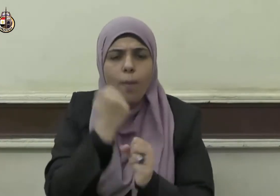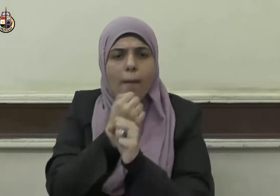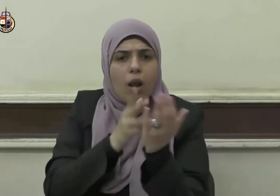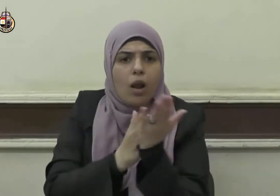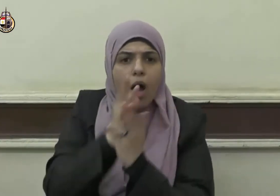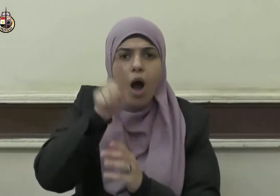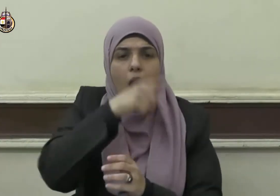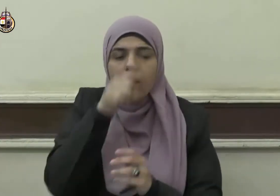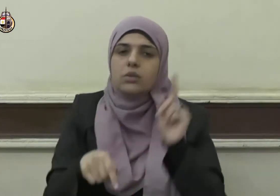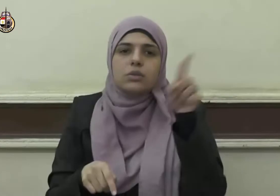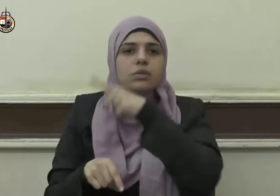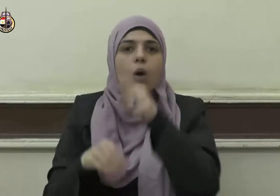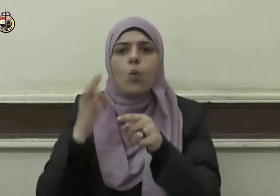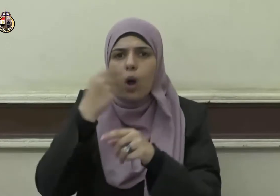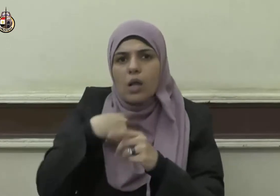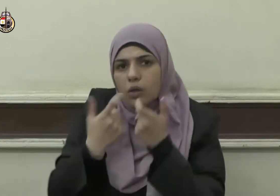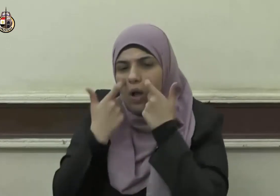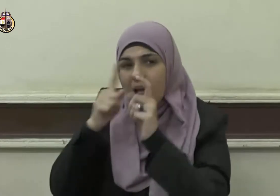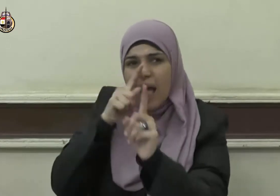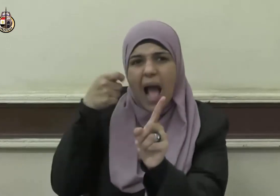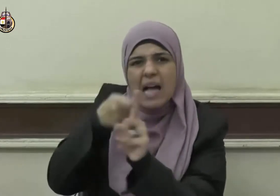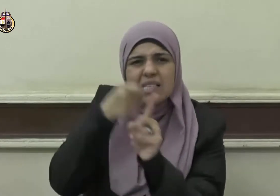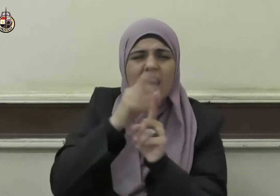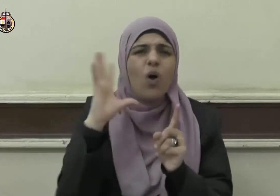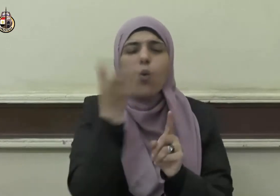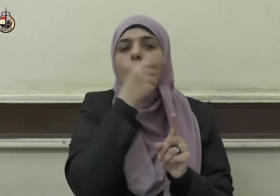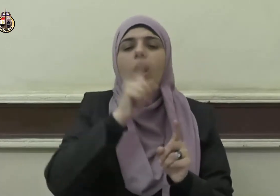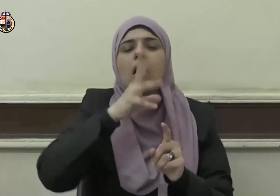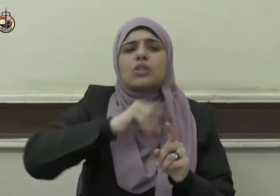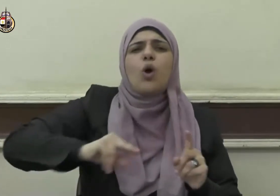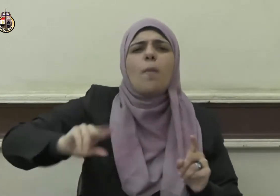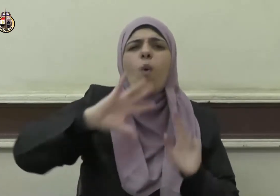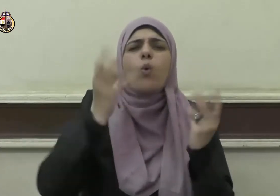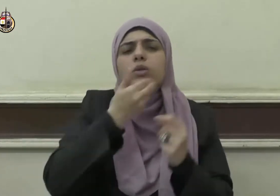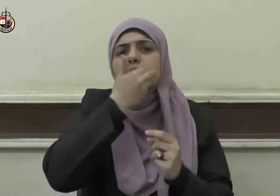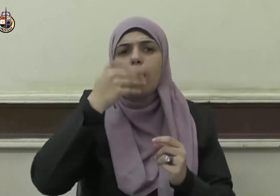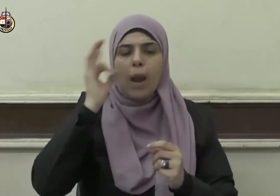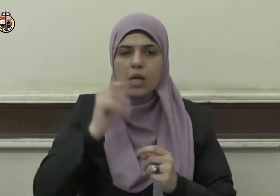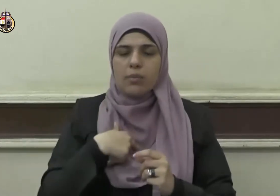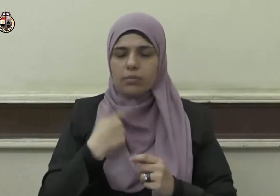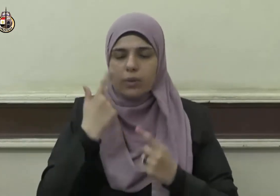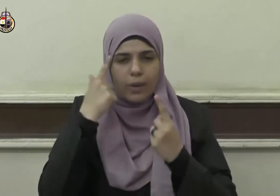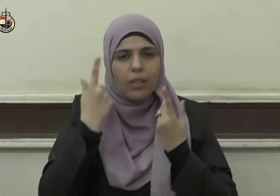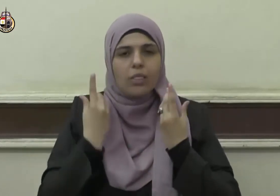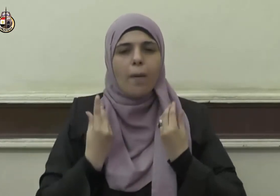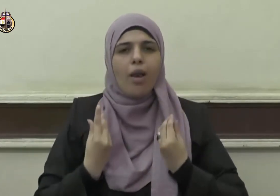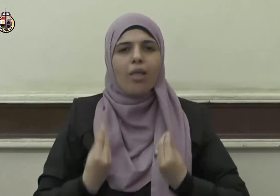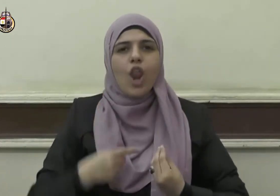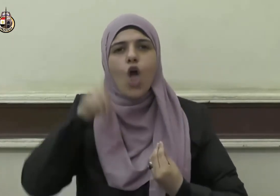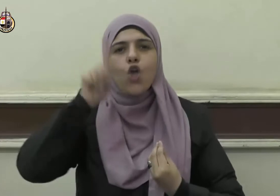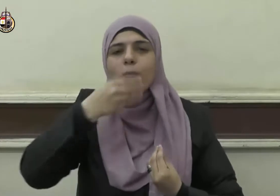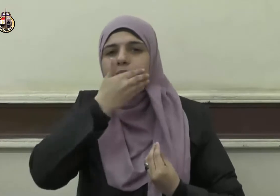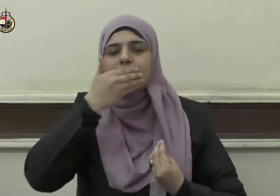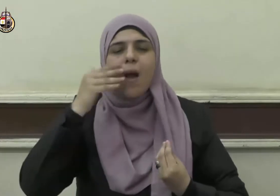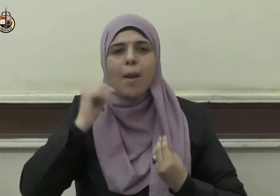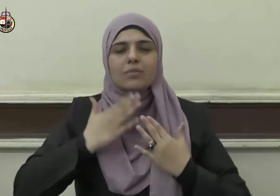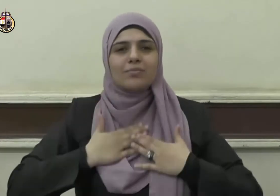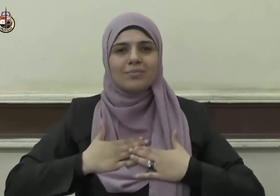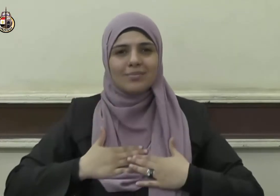الخادم وليكن عليك وقارم وسكيلة يوم صيامك ولا